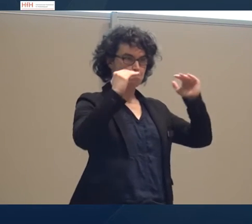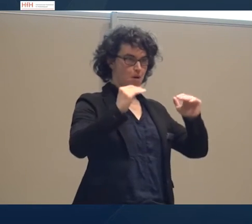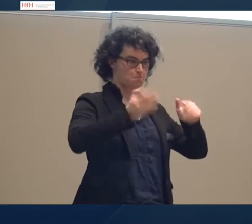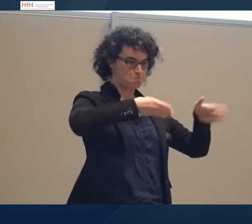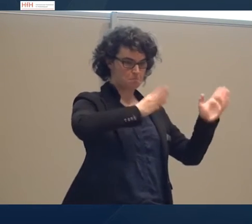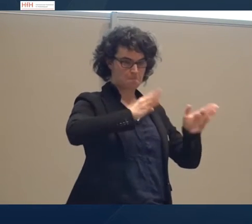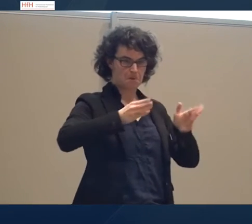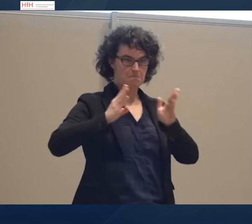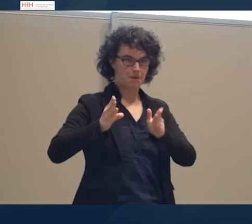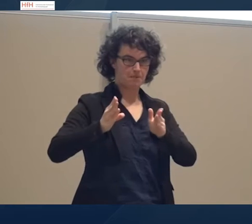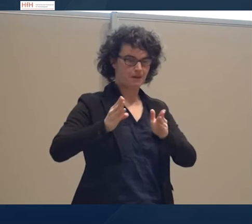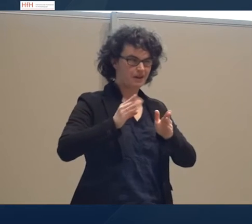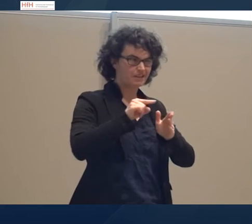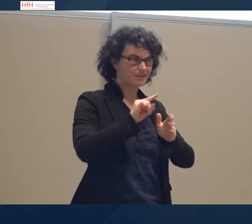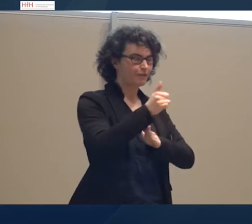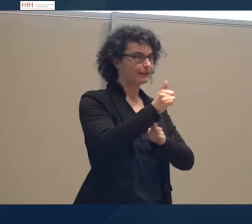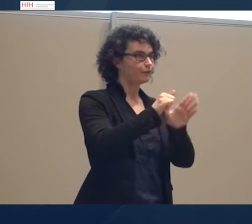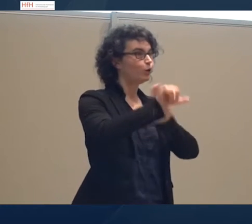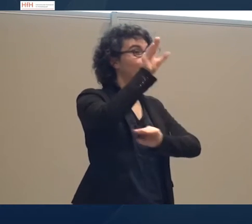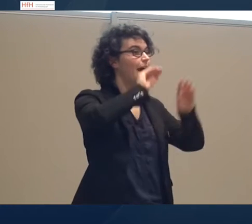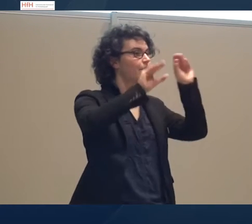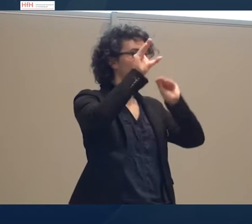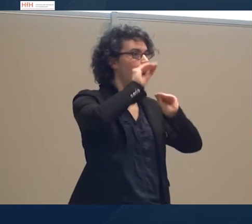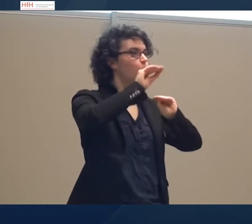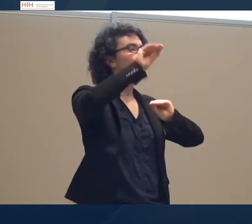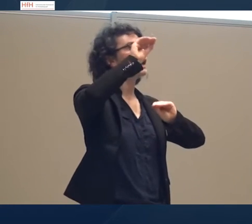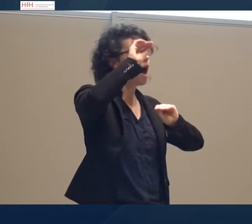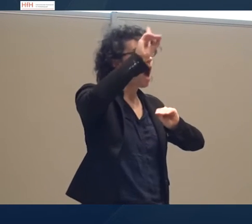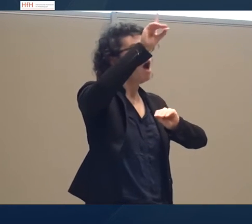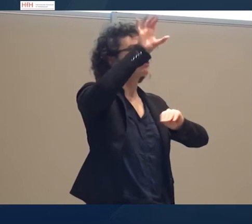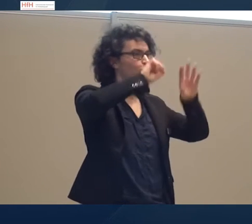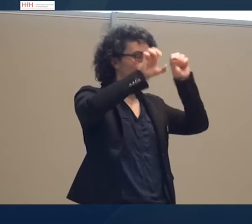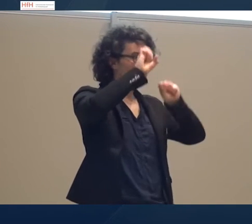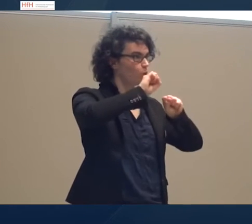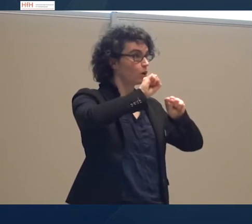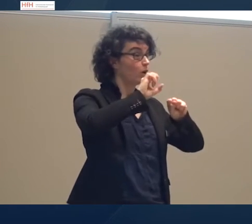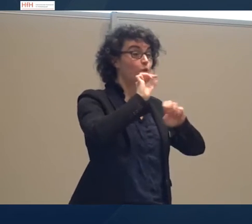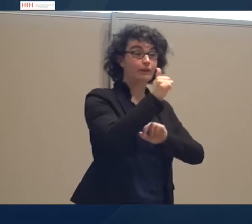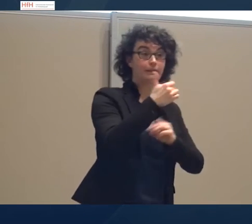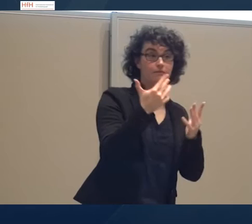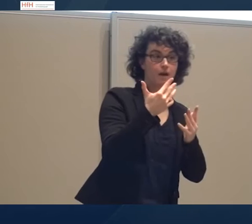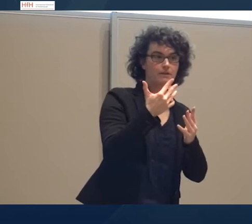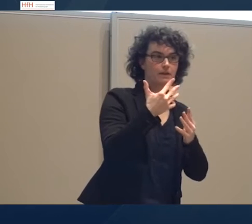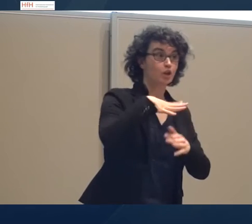unsere Erfahrungen zu strukturieren, die sich sehr schnell zugänglich machen, die die Grenzen